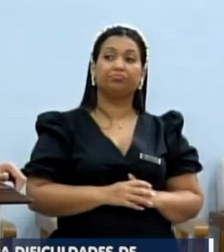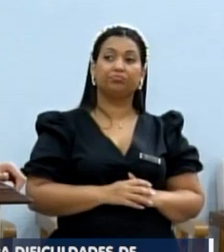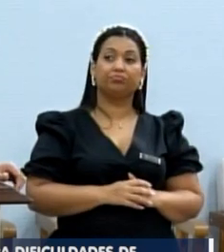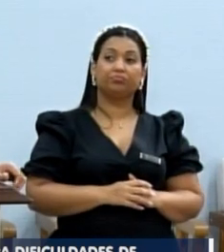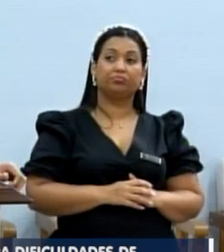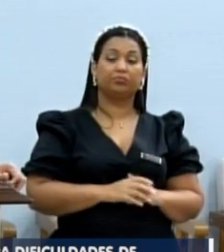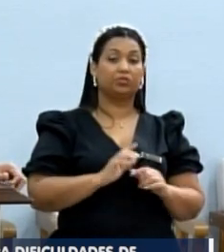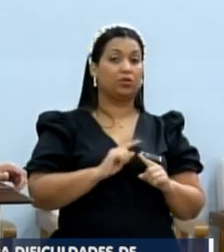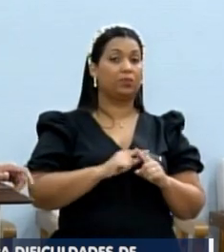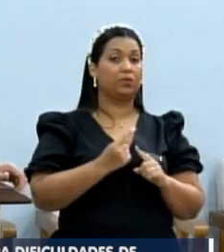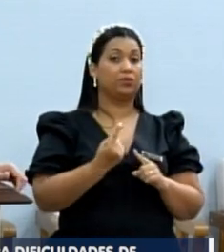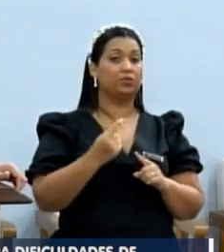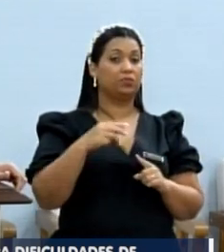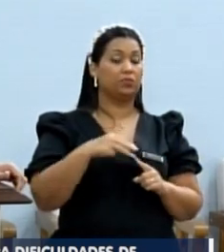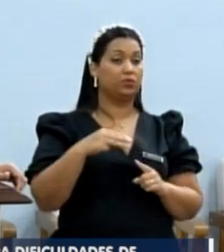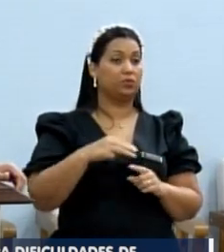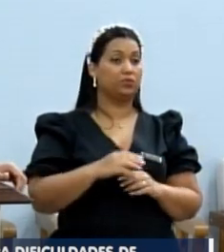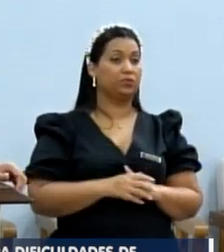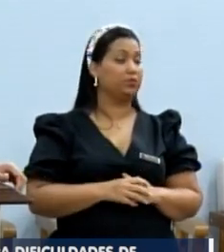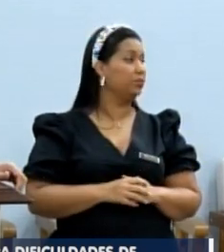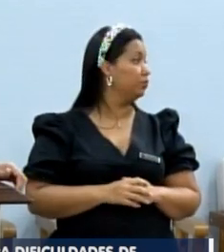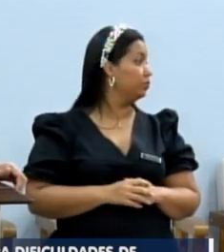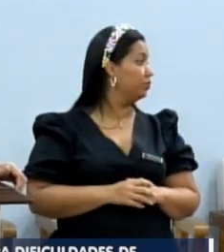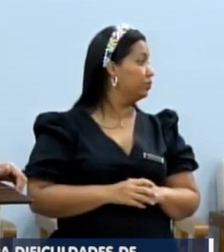só mais um minuto, presidente? Só mais um minuto.